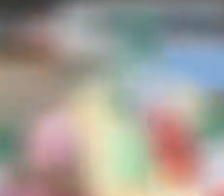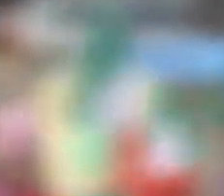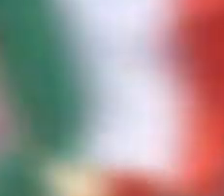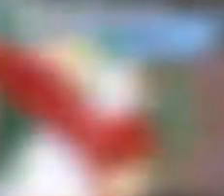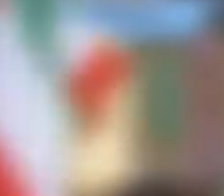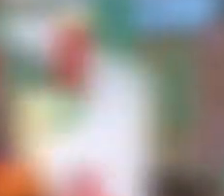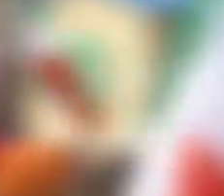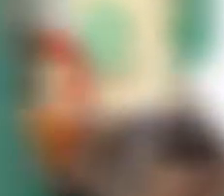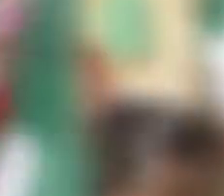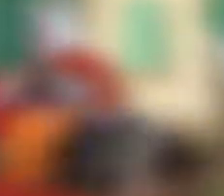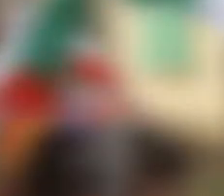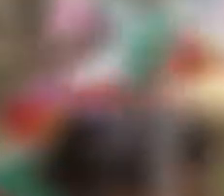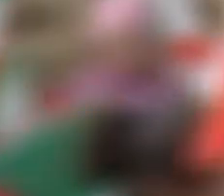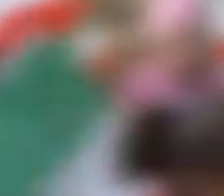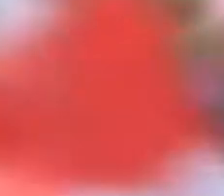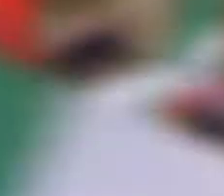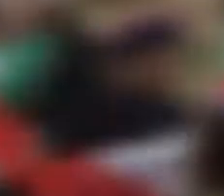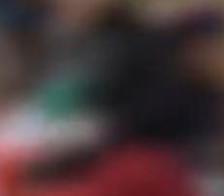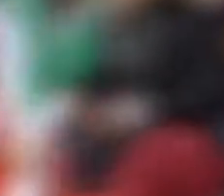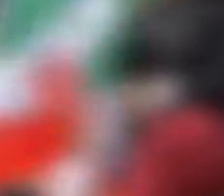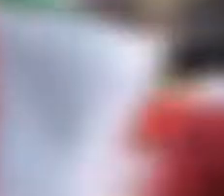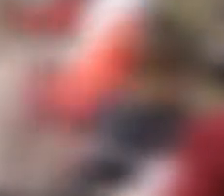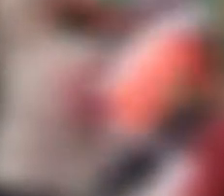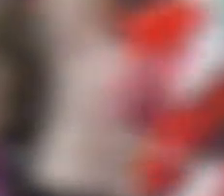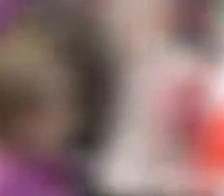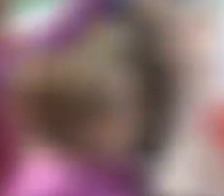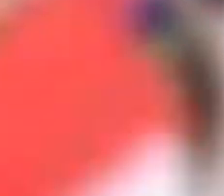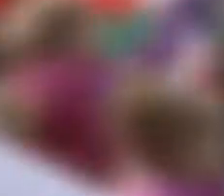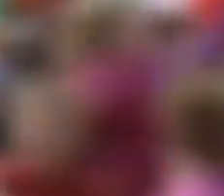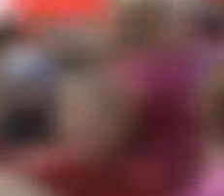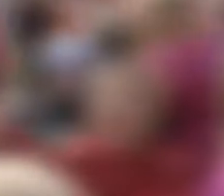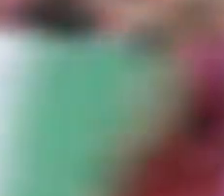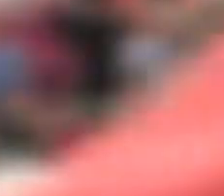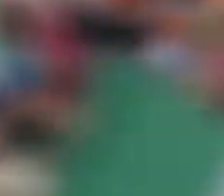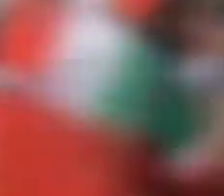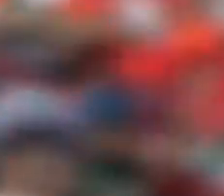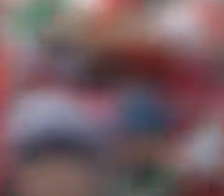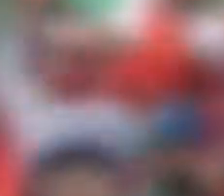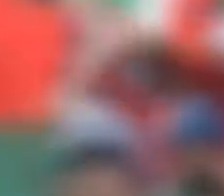diciamo così, perso e non si sono confrontati, relazionati con gli altri bambini.